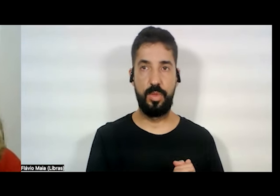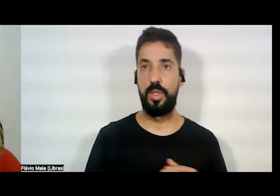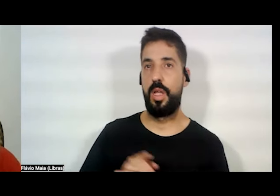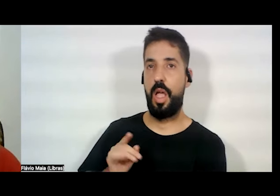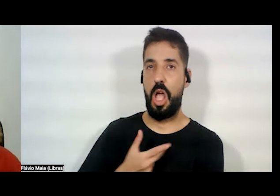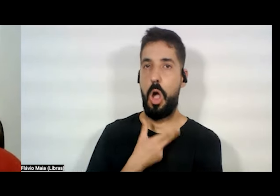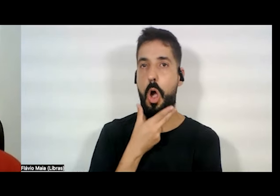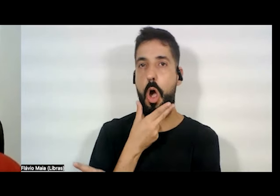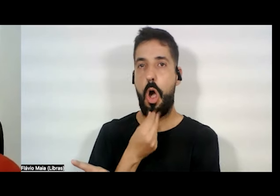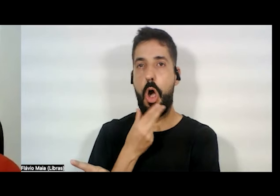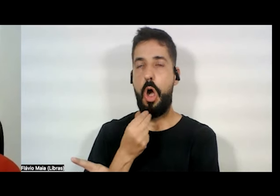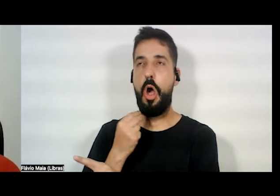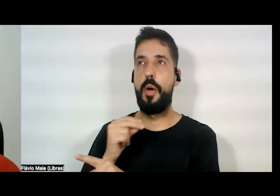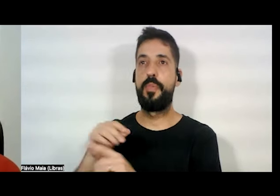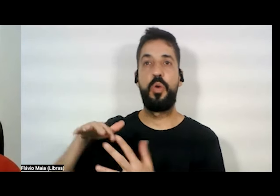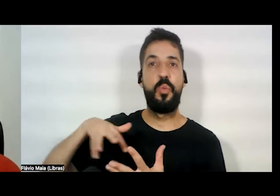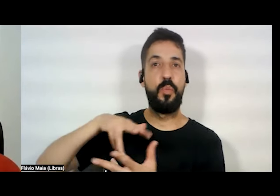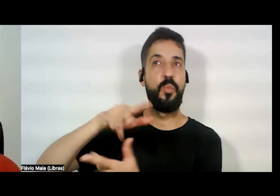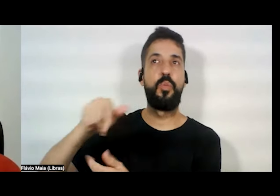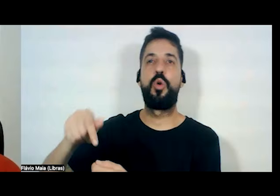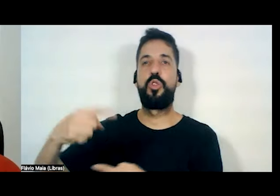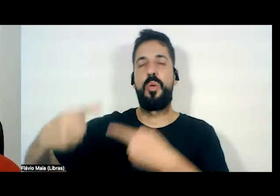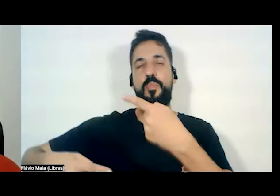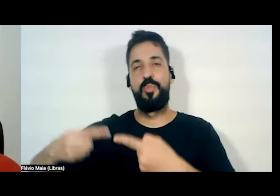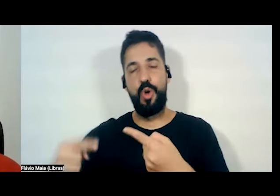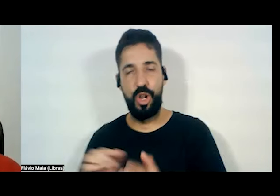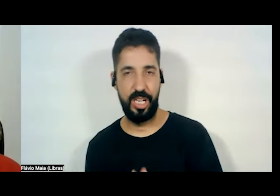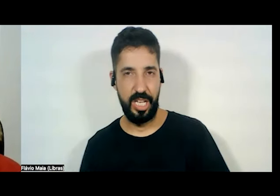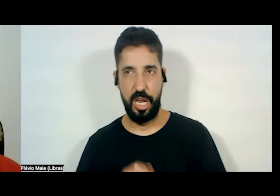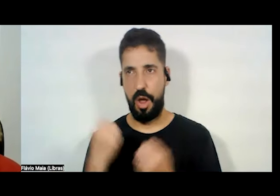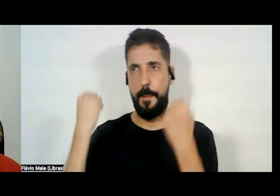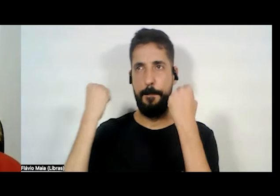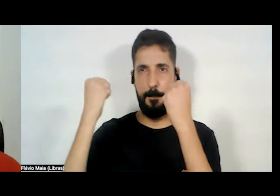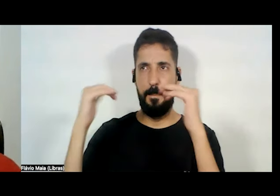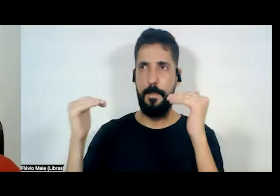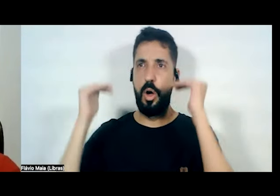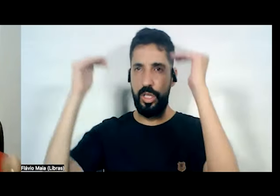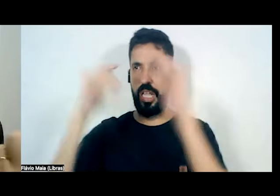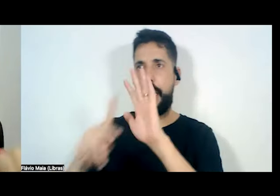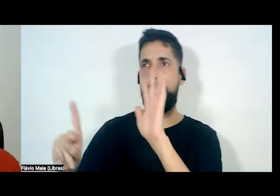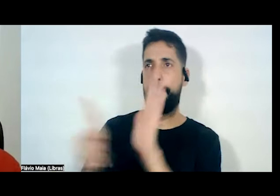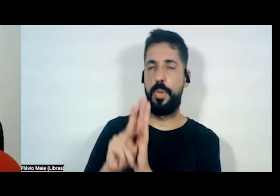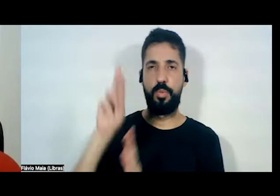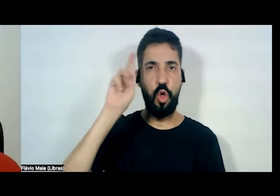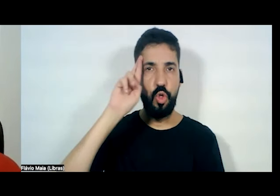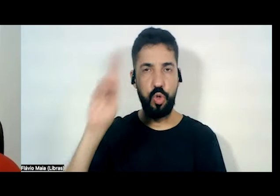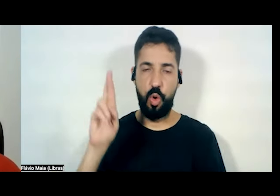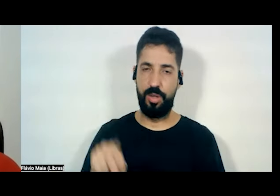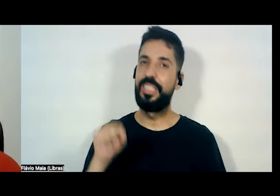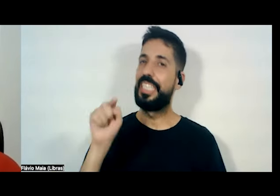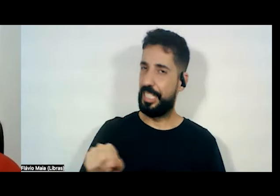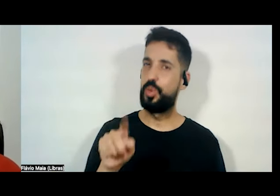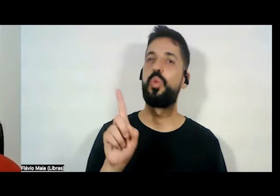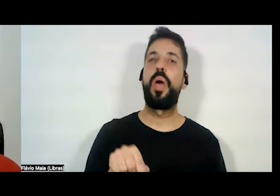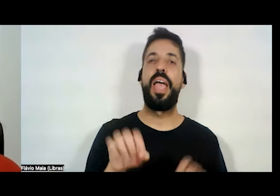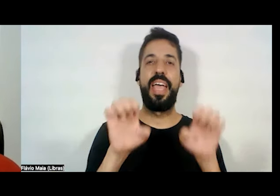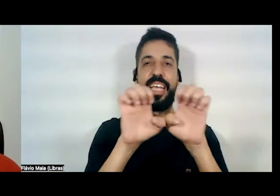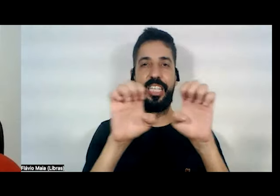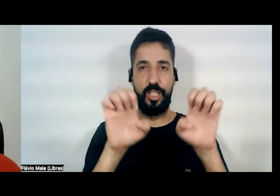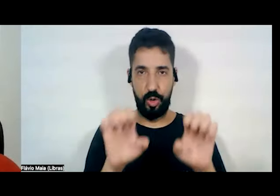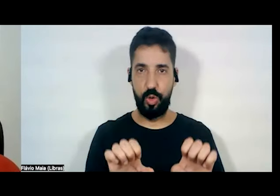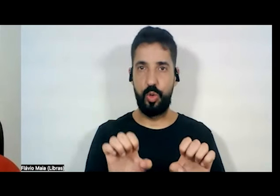o mundo público, o mundo da política, do poder, da propriedade. Isto é a estrutura colonial,